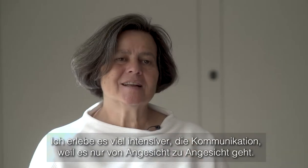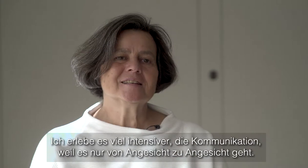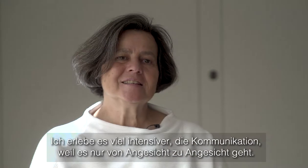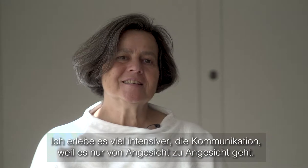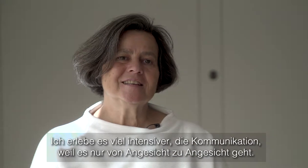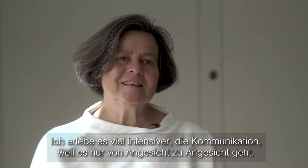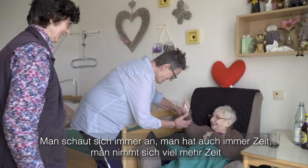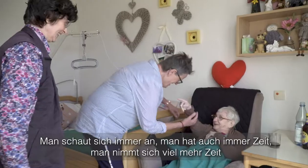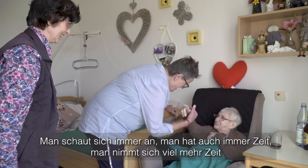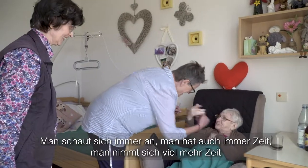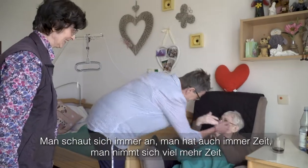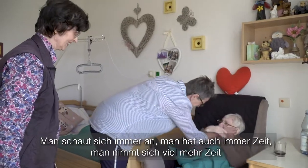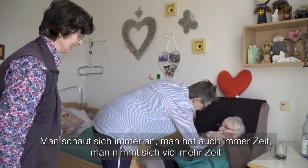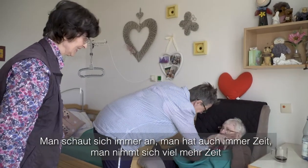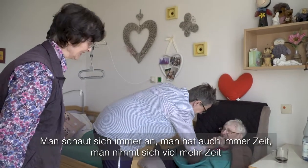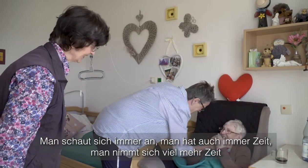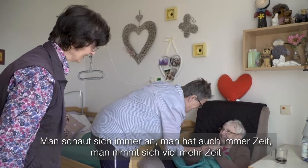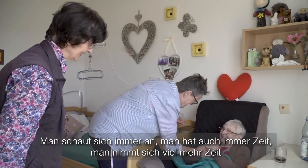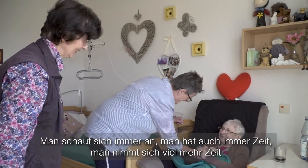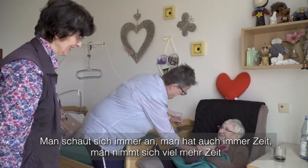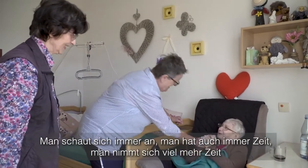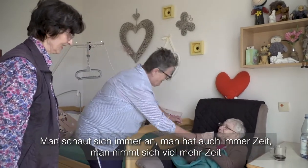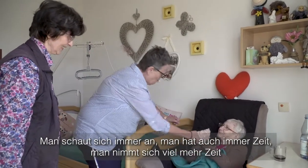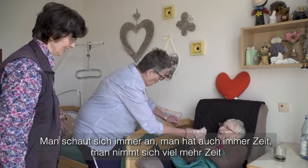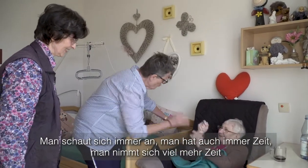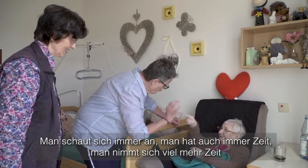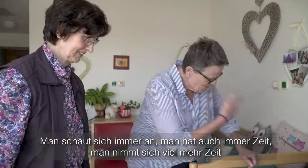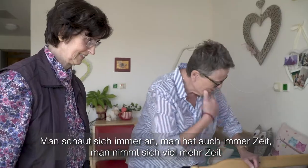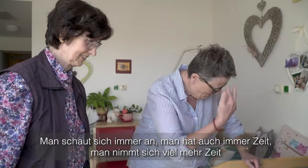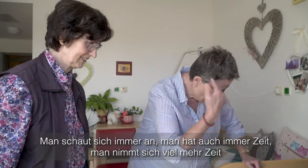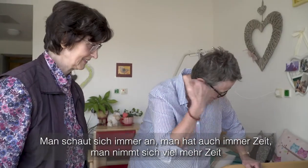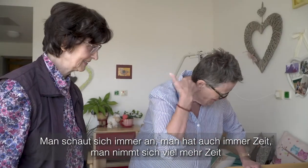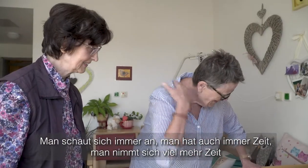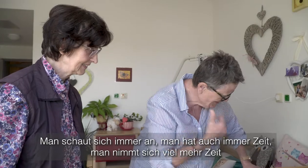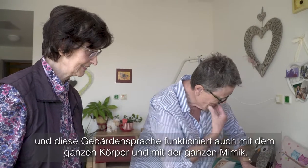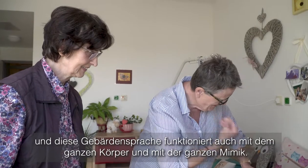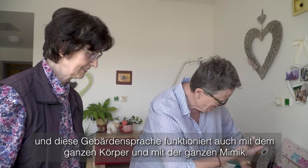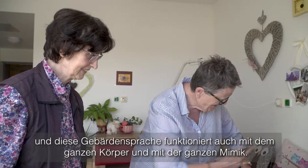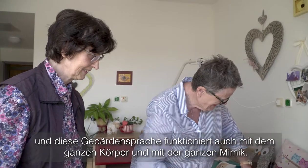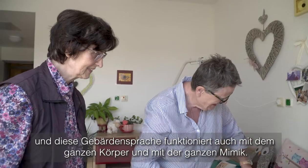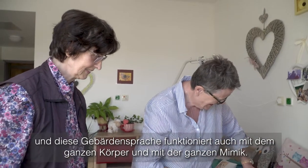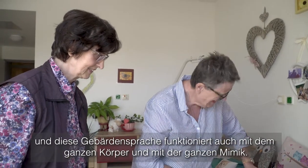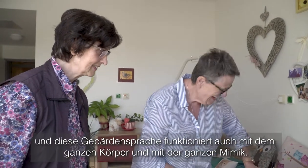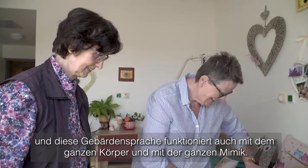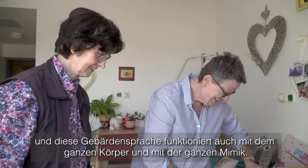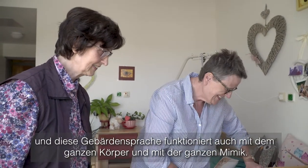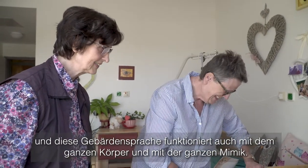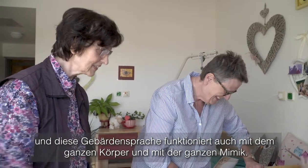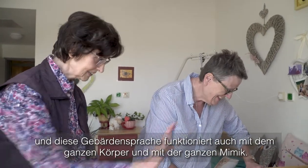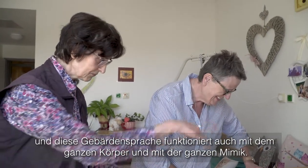Angesicht geht. Man schaut sich immer an, man hat auch immer Zeit, man nimmt sich viel mehr Zeit und auch diese Gebärdensprache funktioniert auch